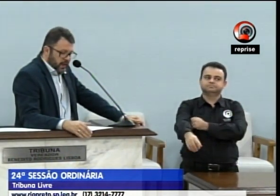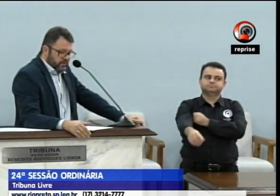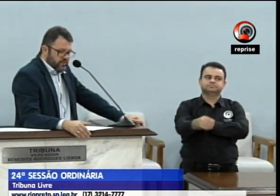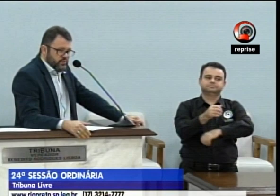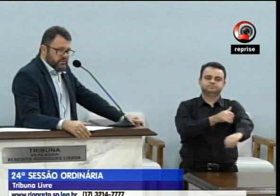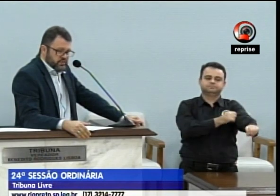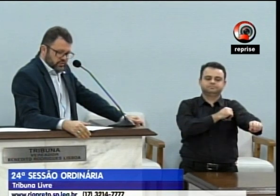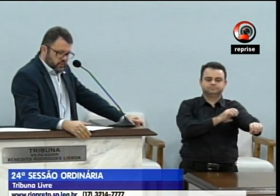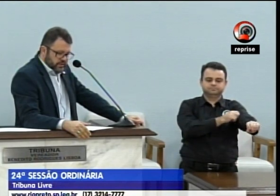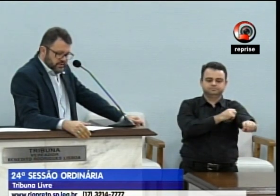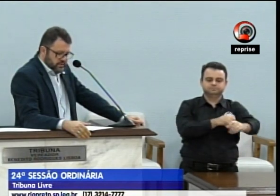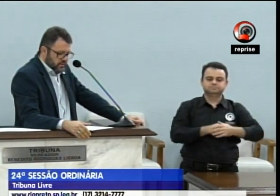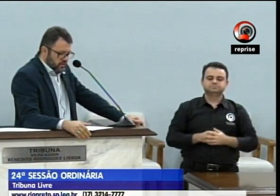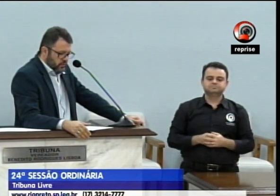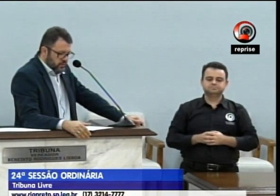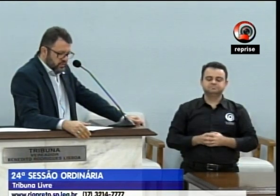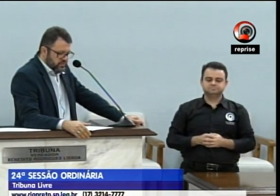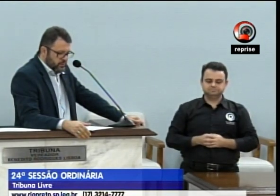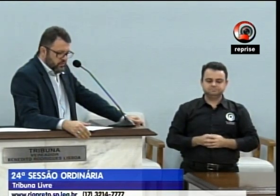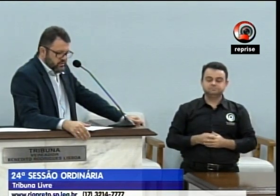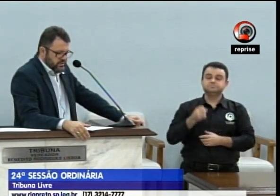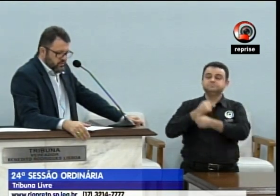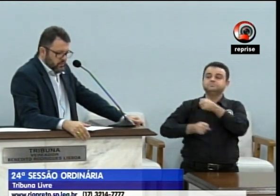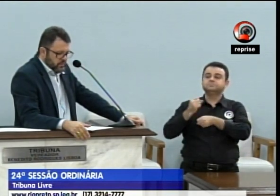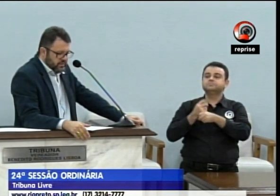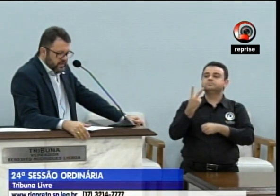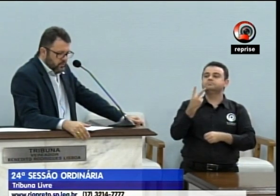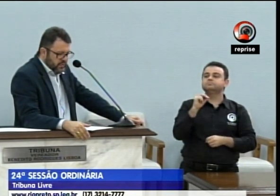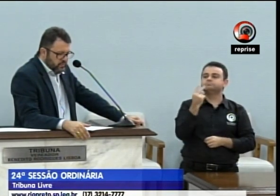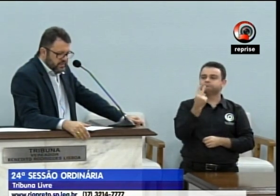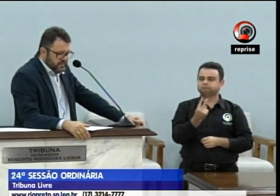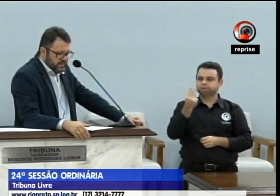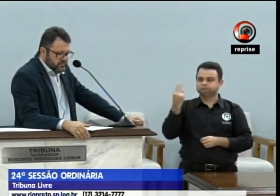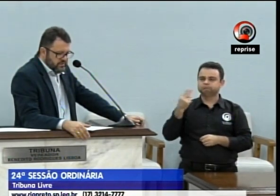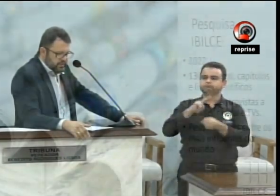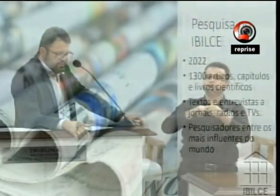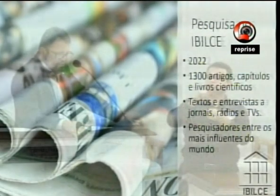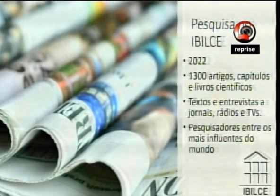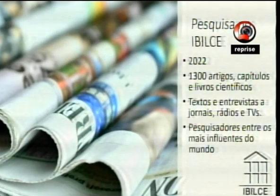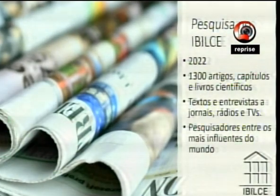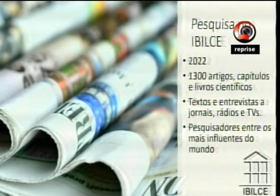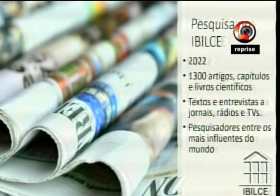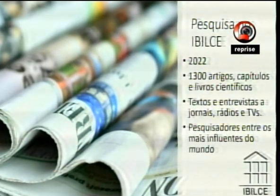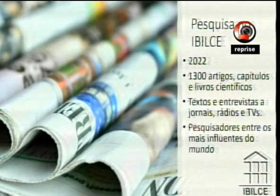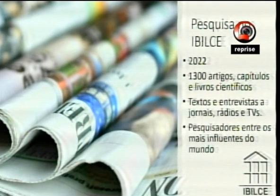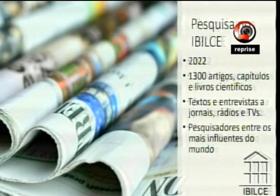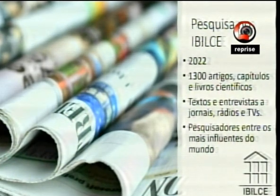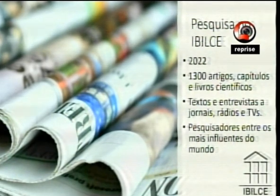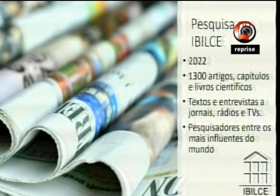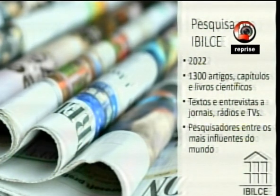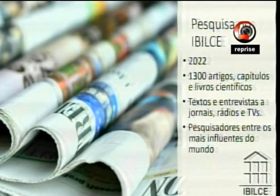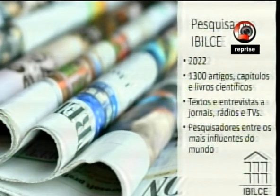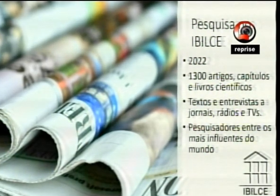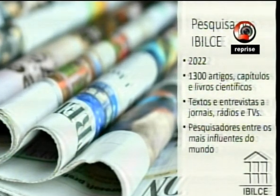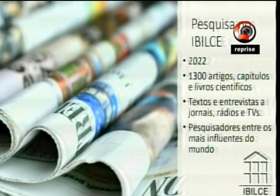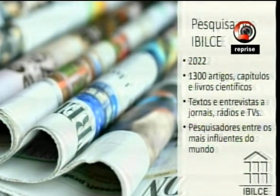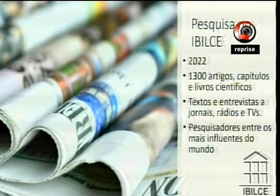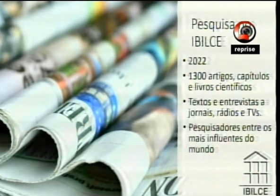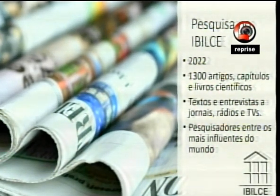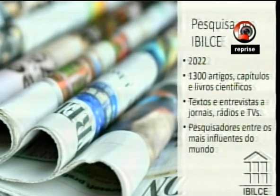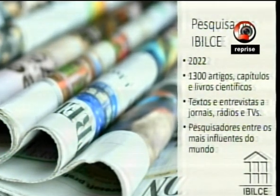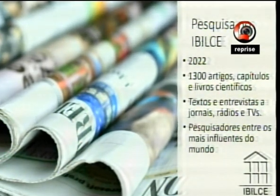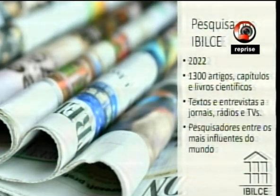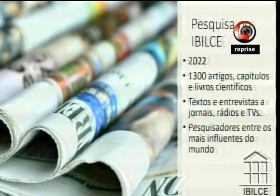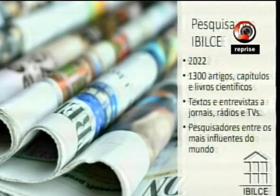Em 2022, o IBILCE produziu 1.300 artigos, capítulos e livros científicos.